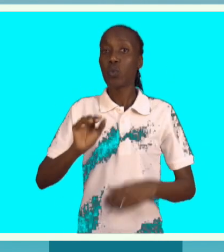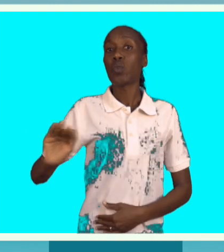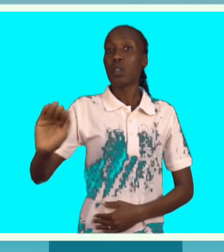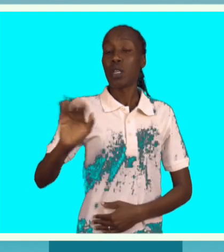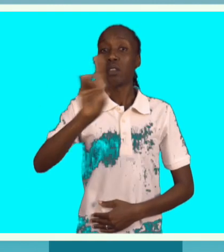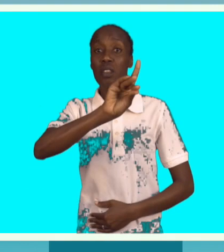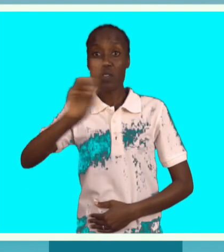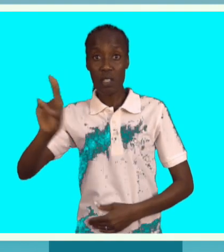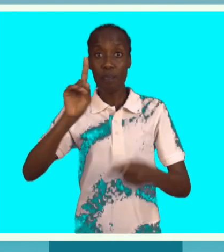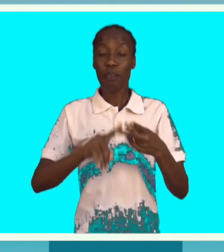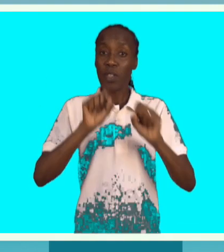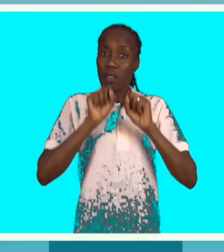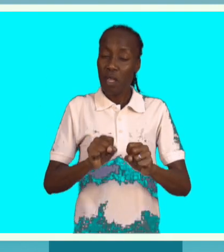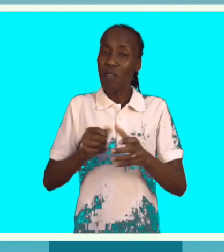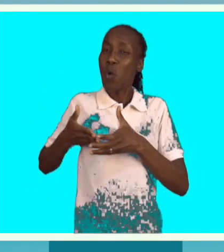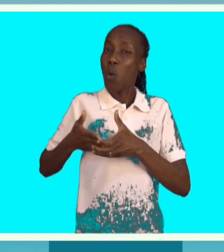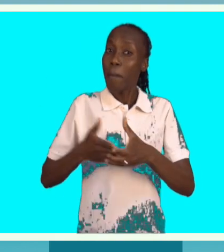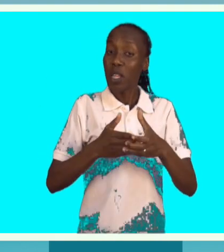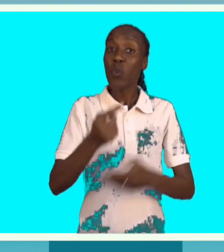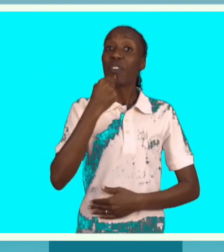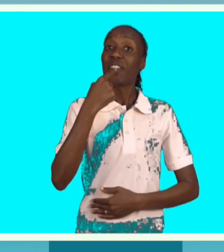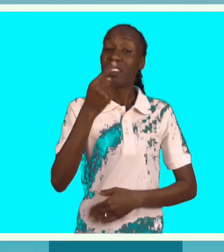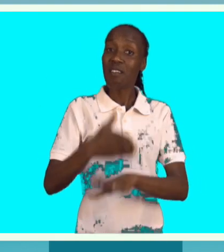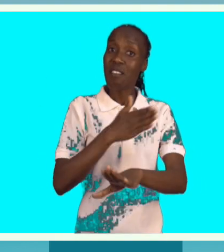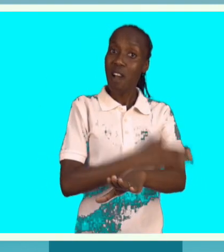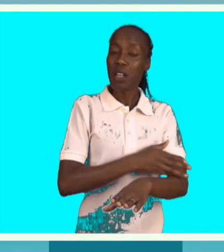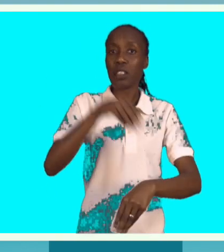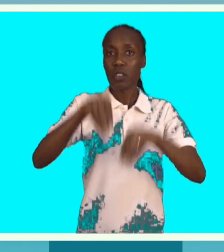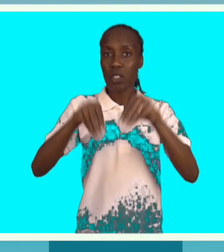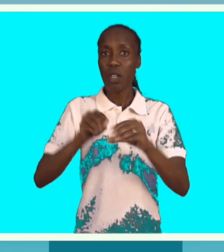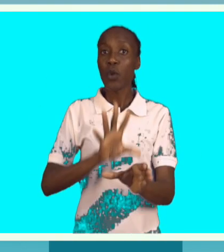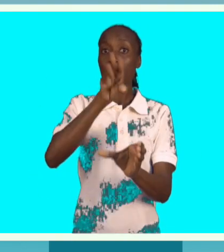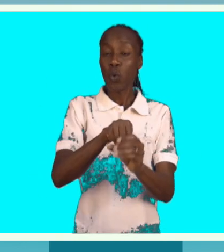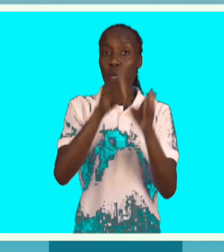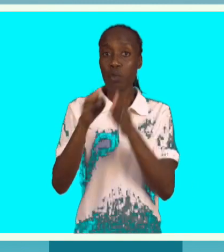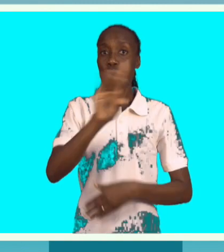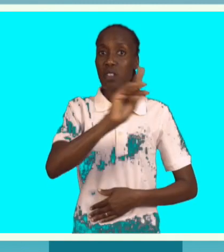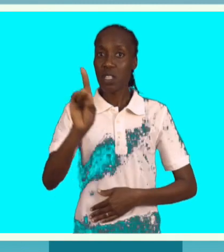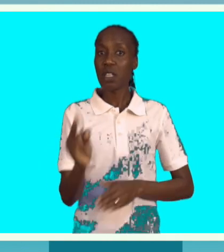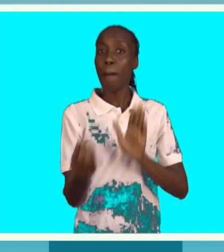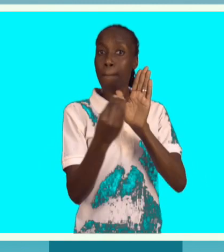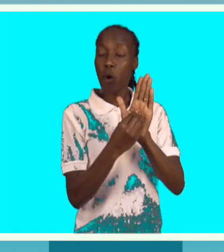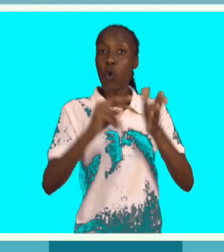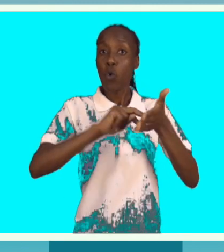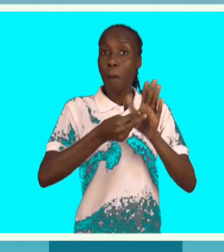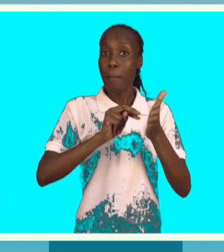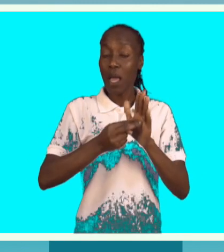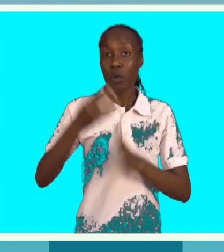e que cumpram as suas promessas de eleição, incluindo as pessoas com deficiência nos planos de governo, nas maneiras de